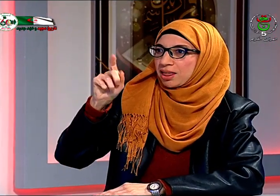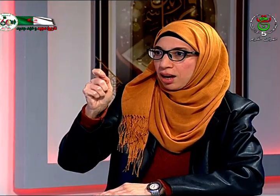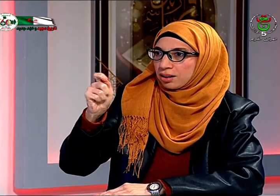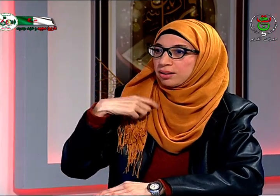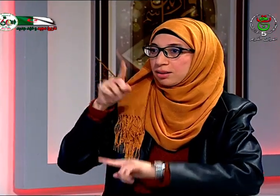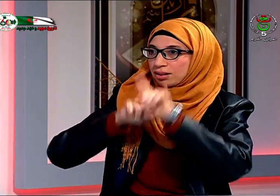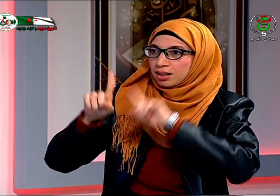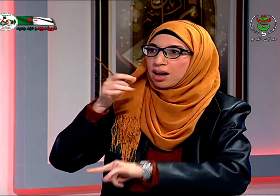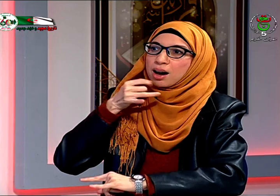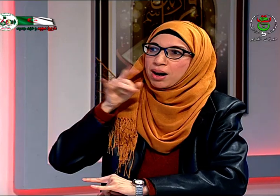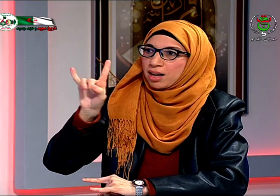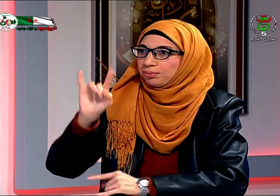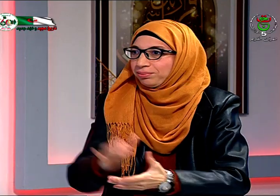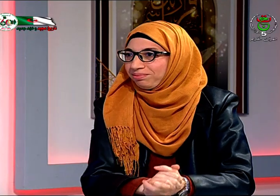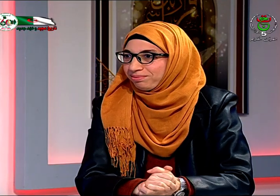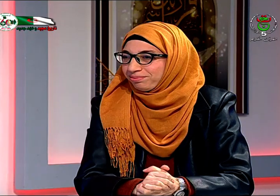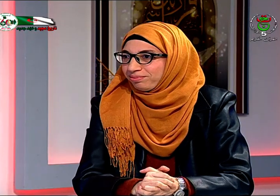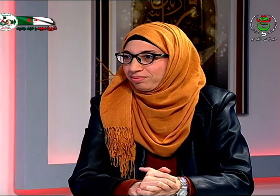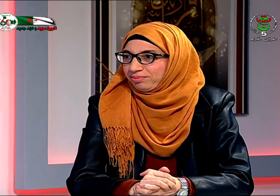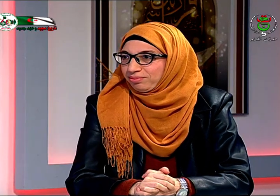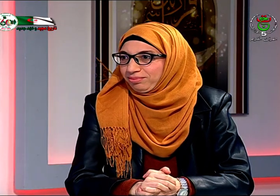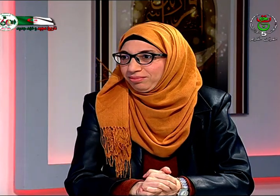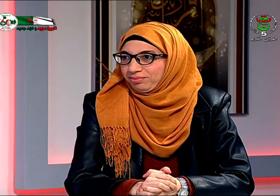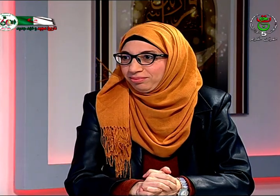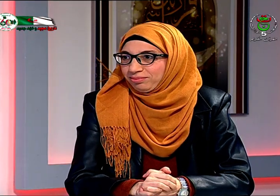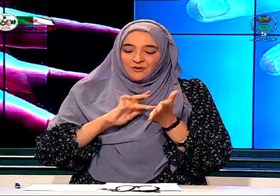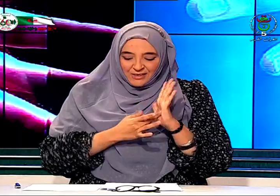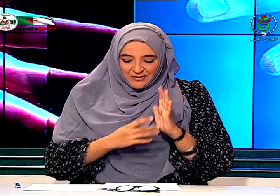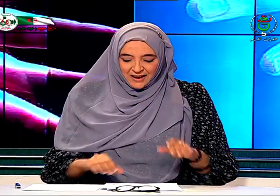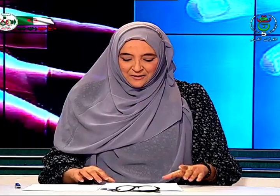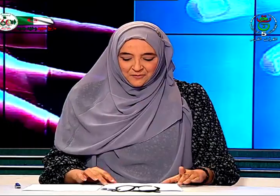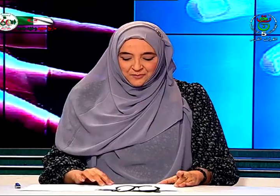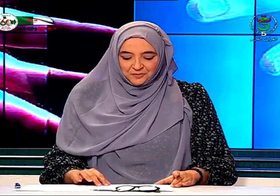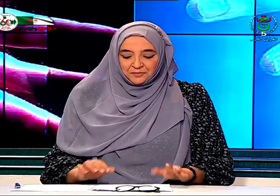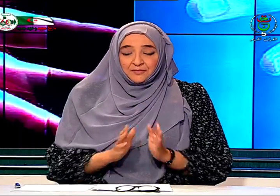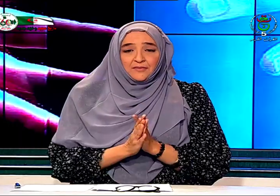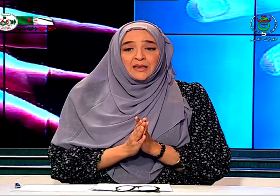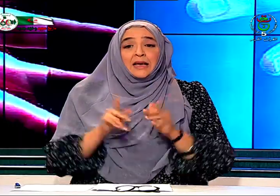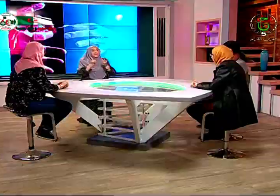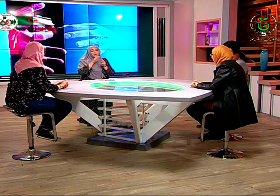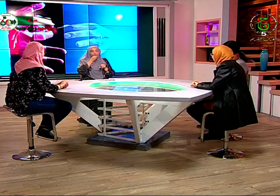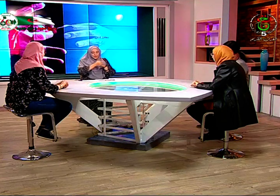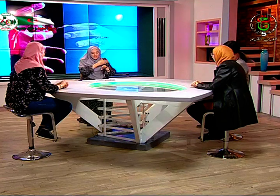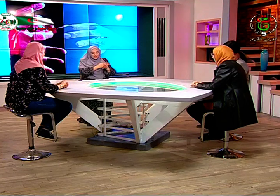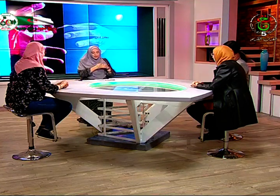هذه لغة الإشارية مرحبا بكم جميعا كما قلنا سابقا